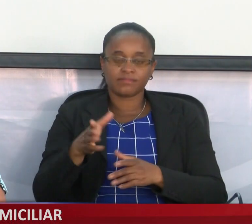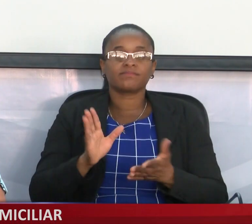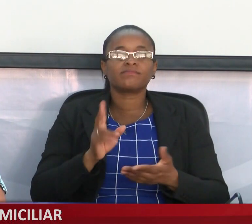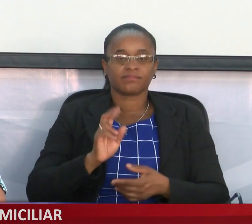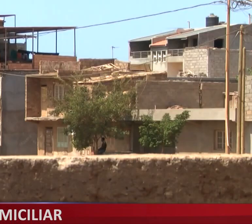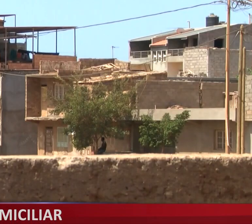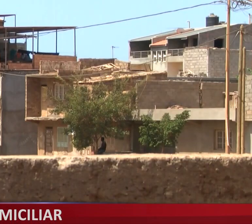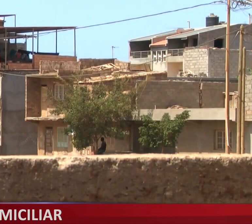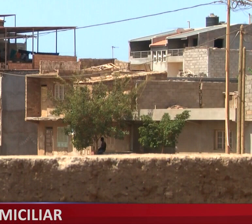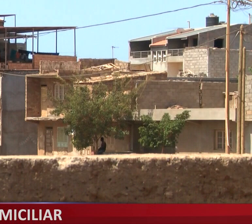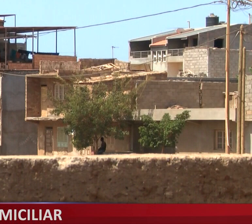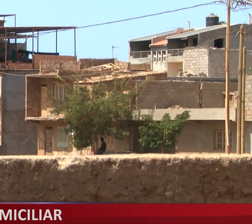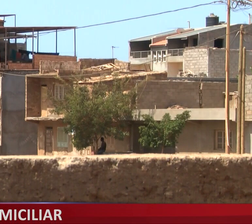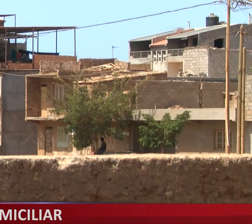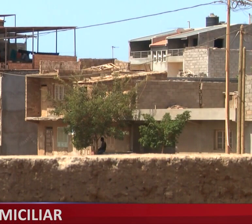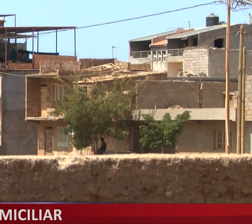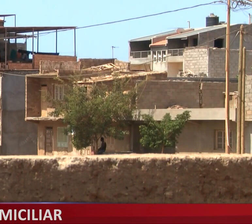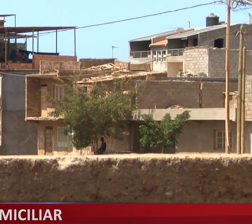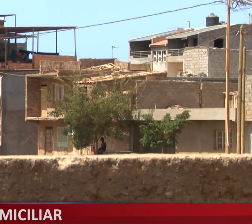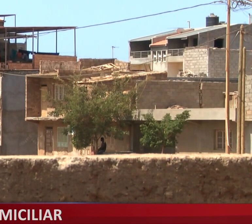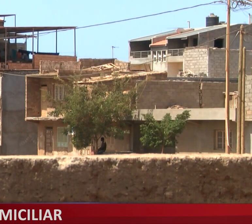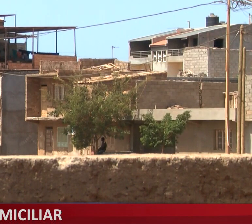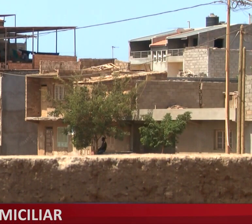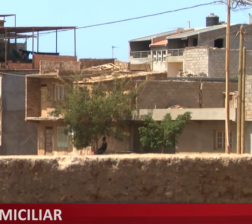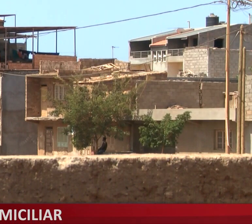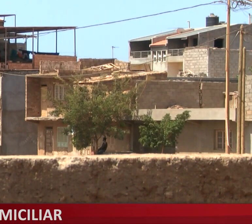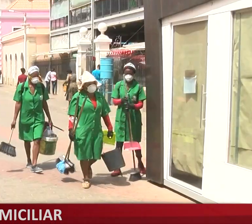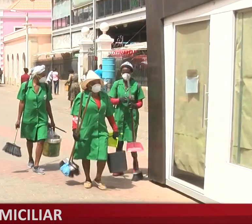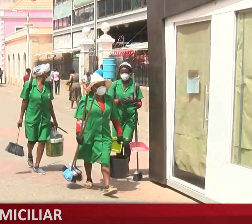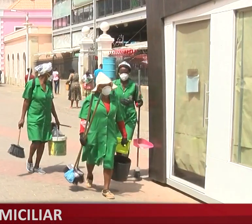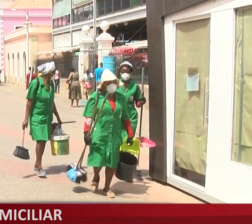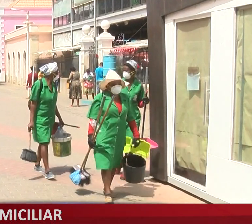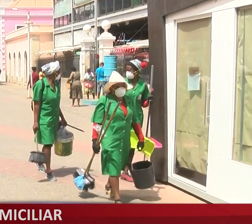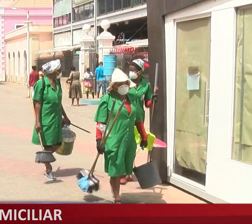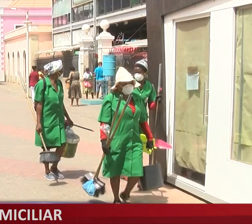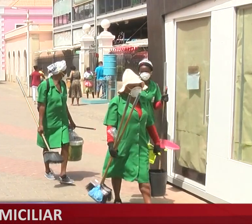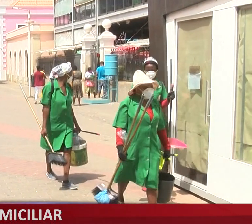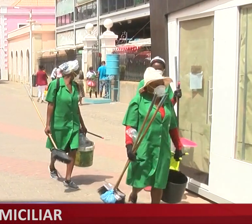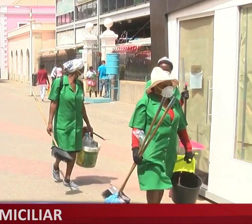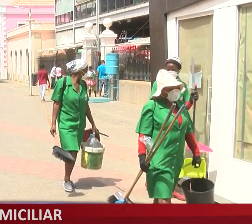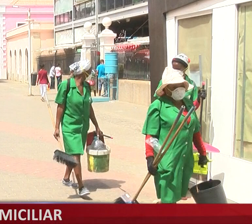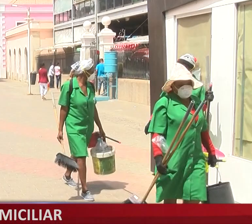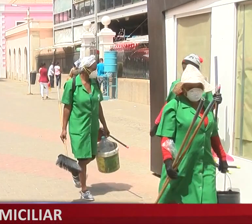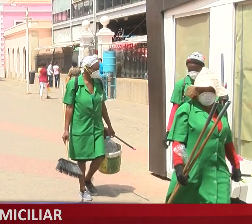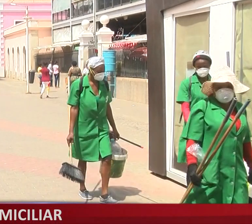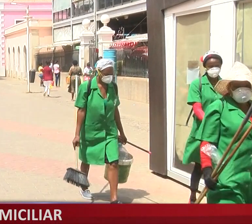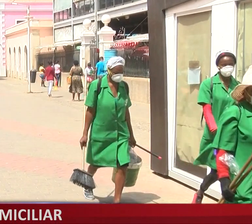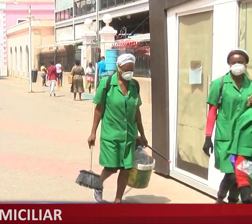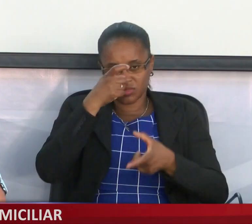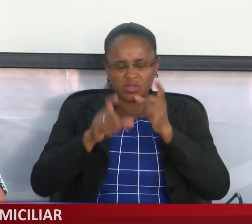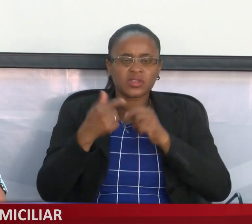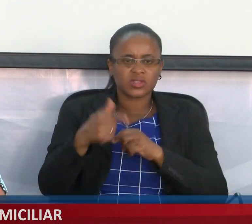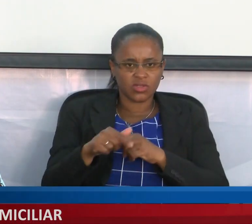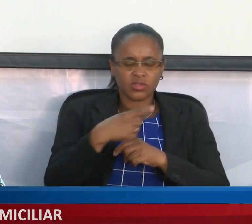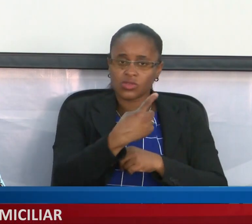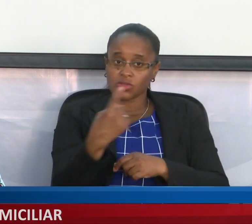Doenças e que aproveita mais uma vez para chamar a atenção destas pessoas para evitarem atitudes de risco de sacontágio.